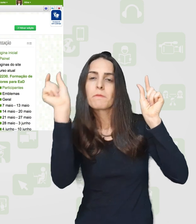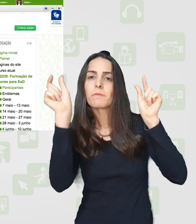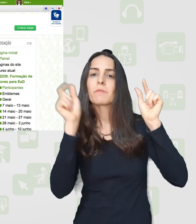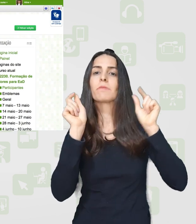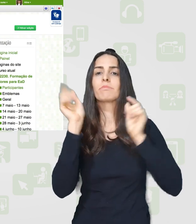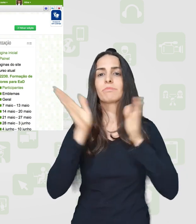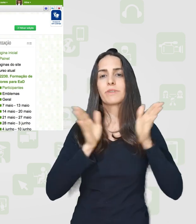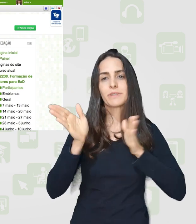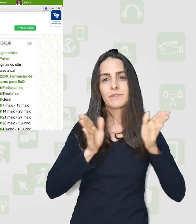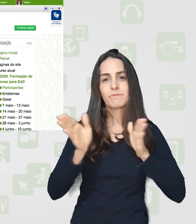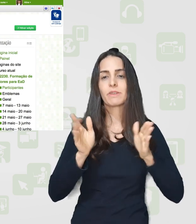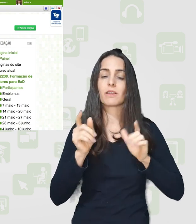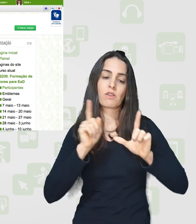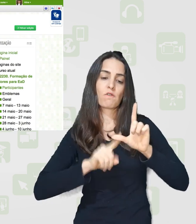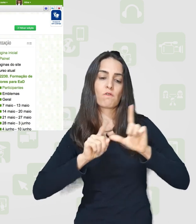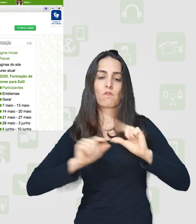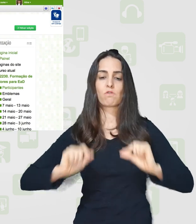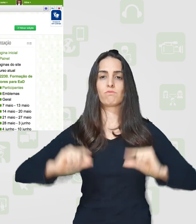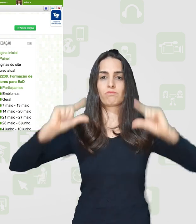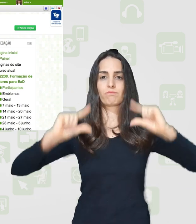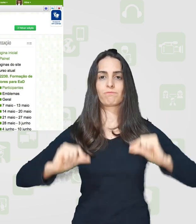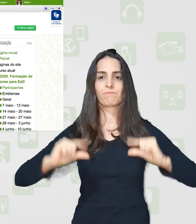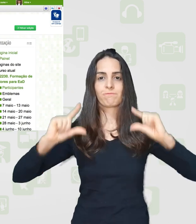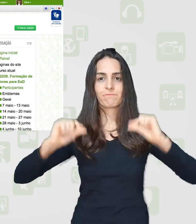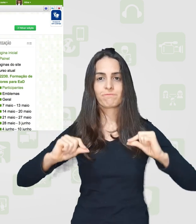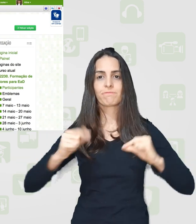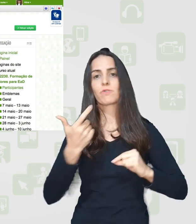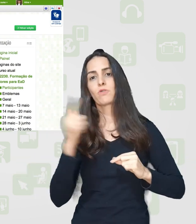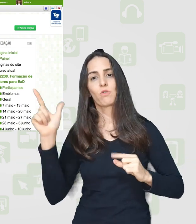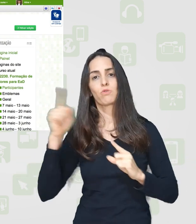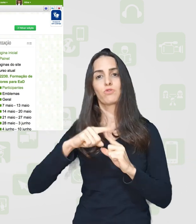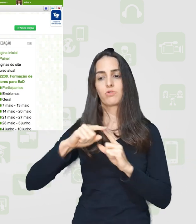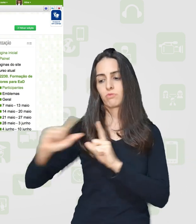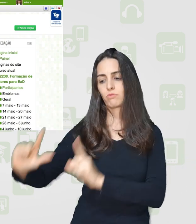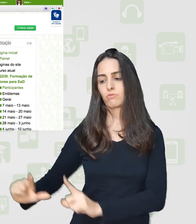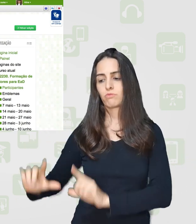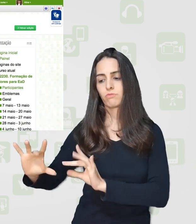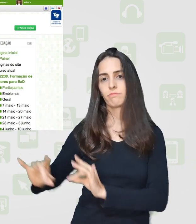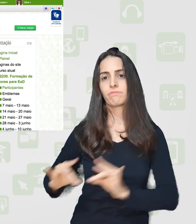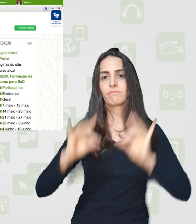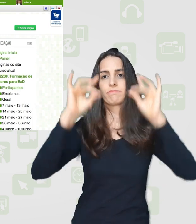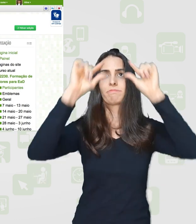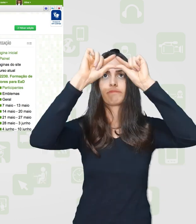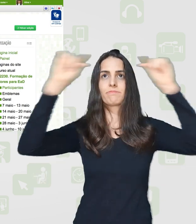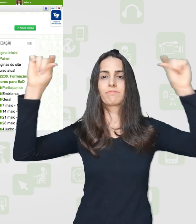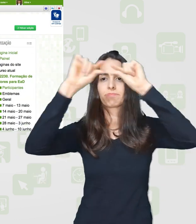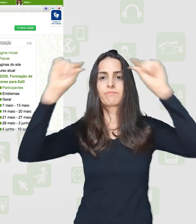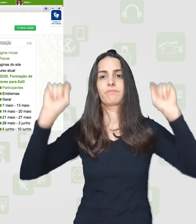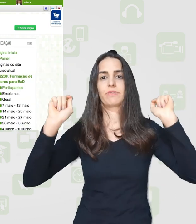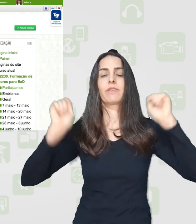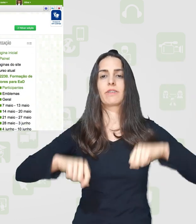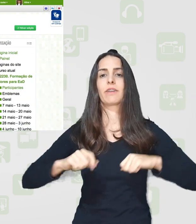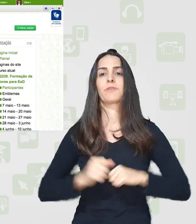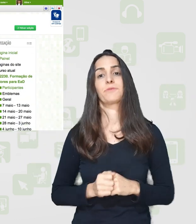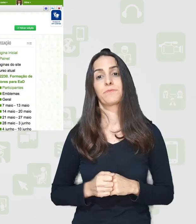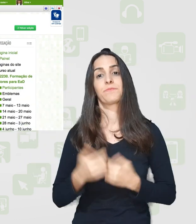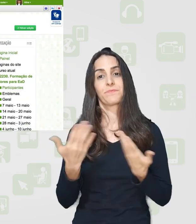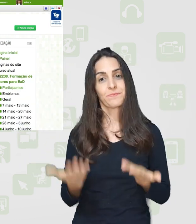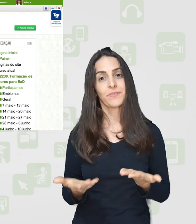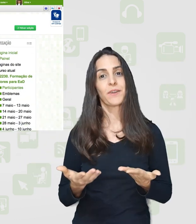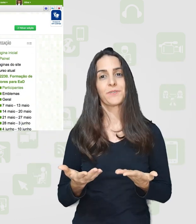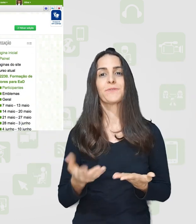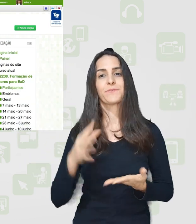recursos básicos de acessibilidade. Como ampliar a fonte, diminuir e outros que você pode